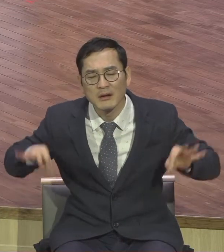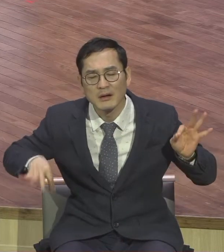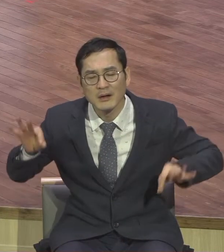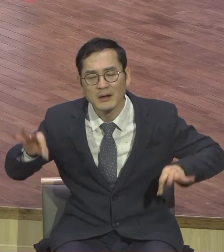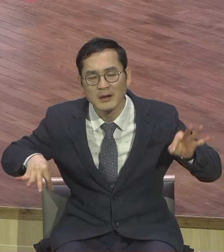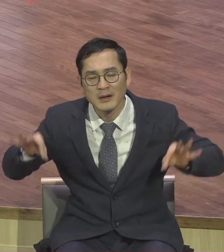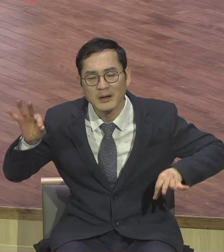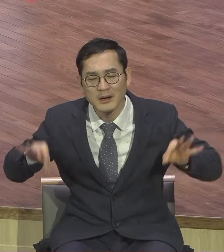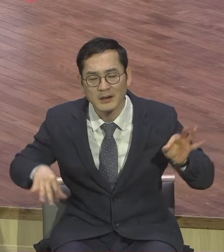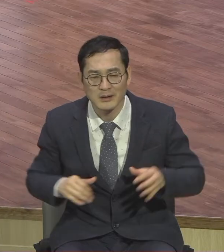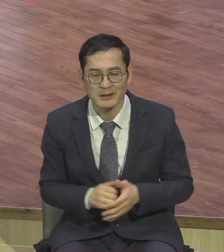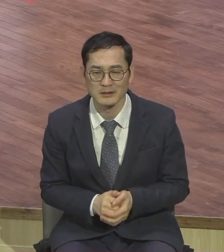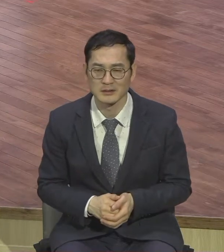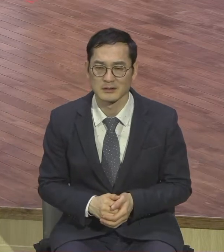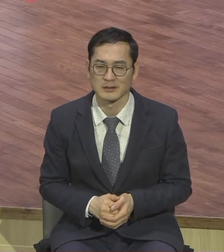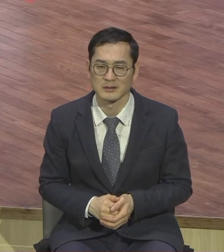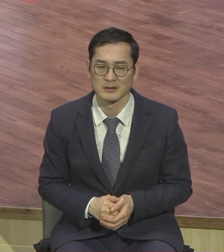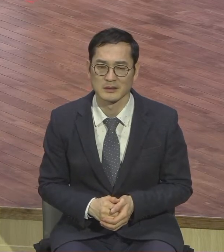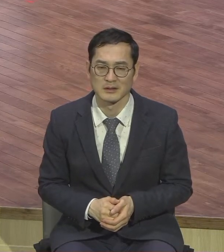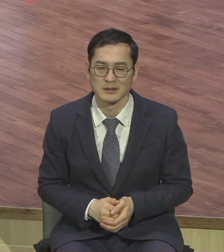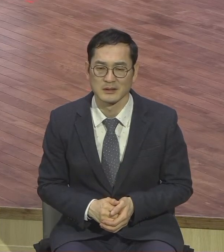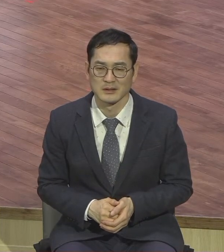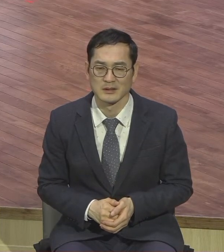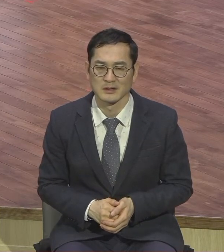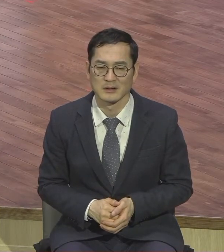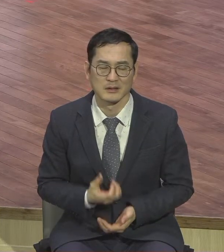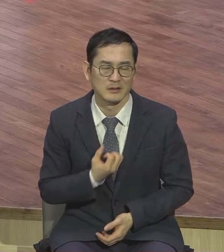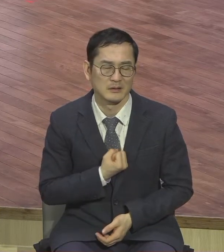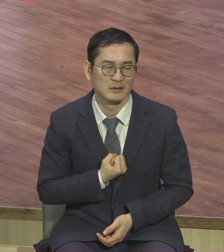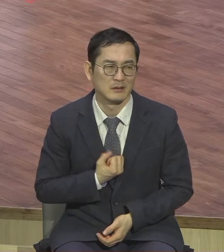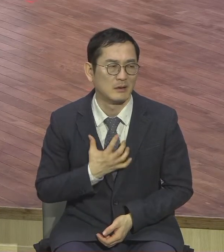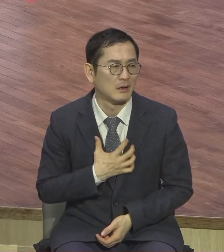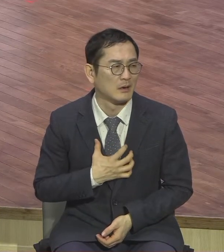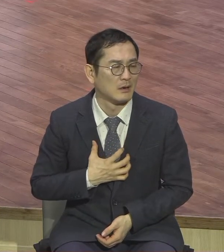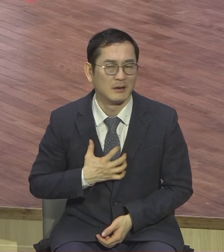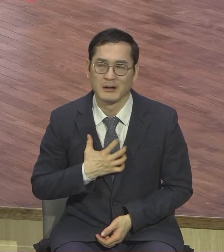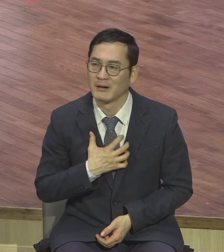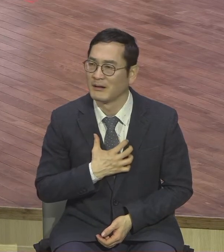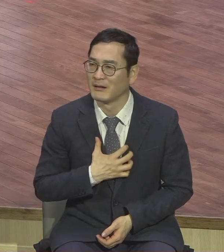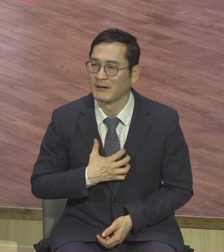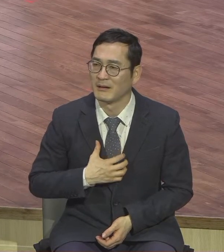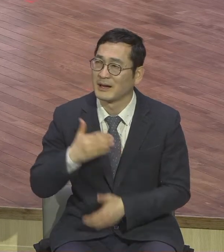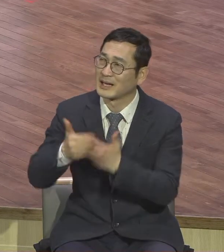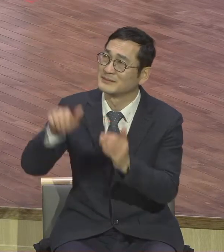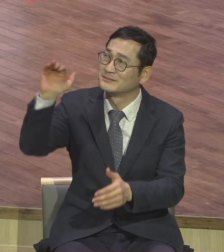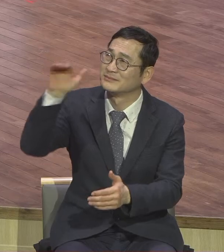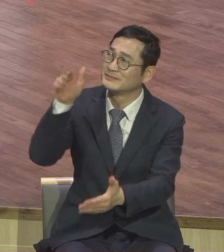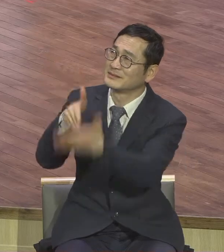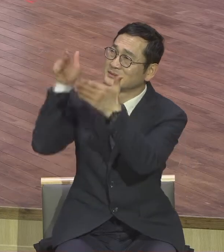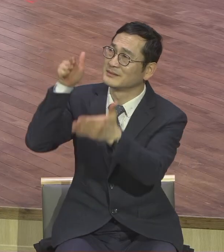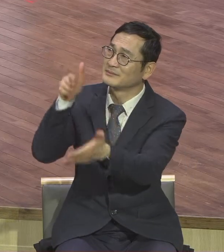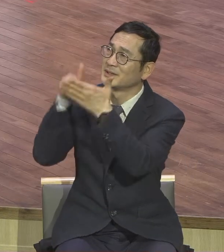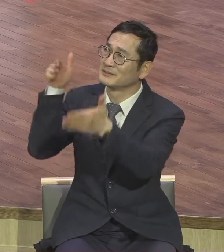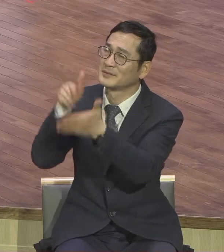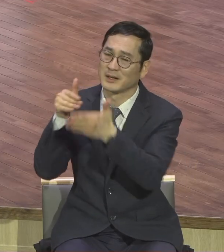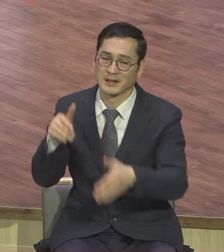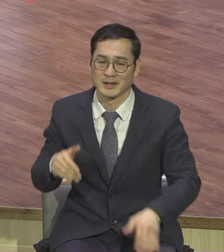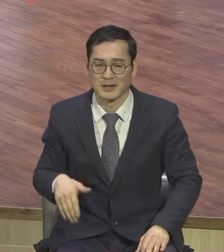바싹바싹 마르지요 드라이하지요 사는 게 힘들지요 사는 게 사도 파울은 에베스 4장